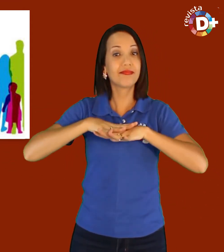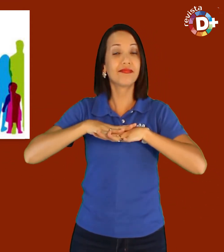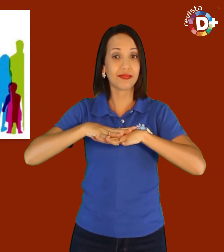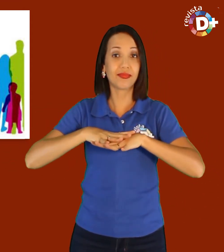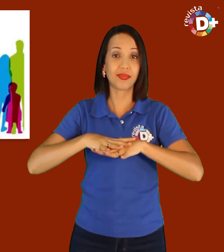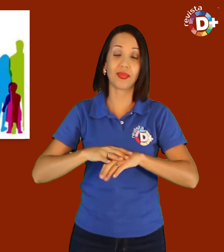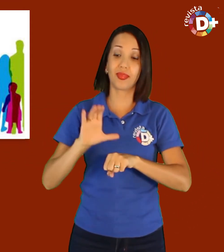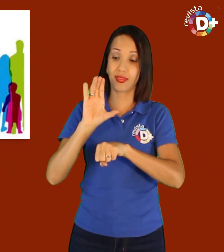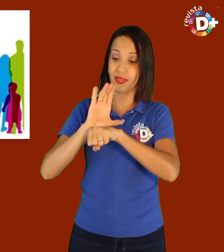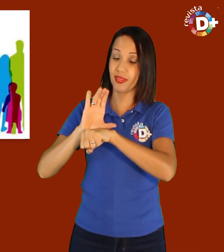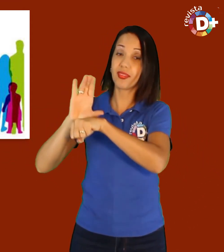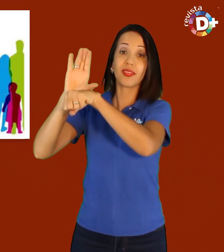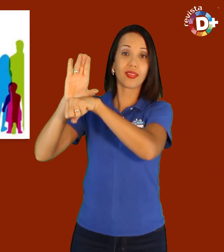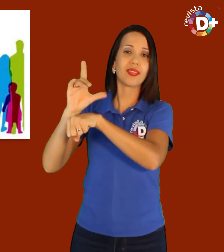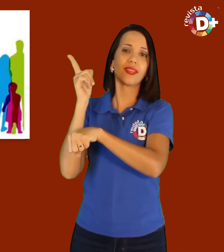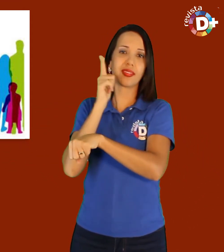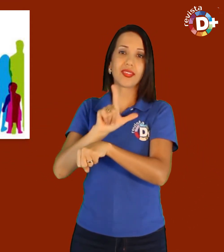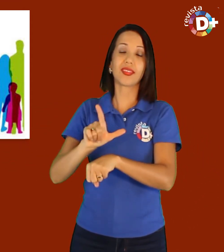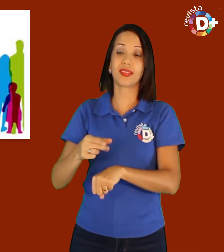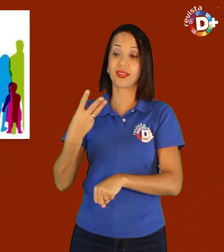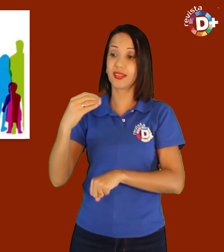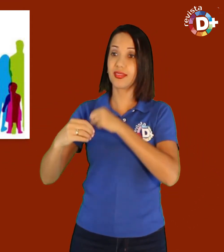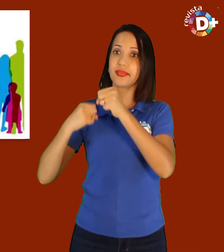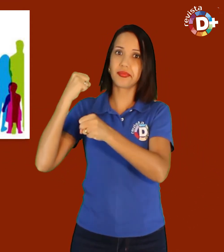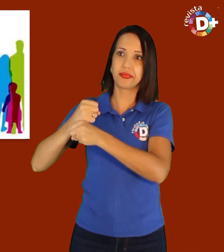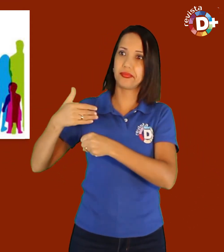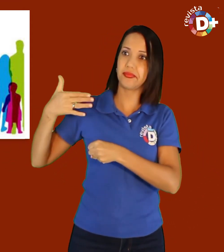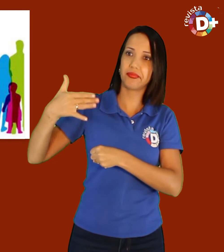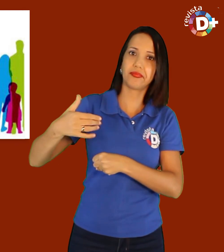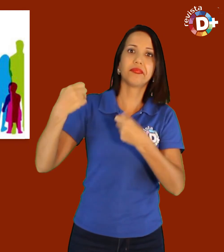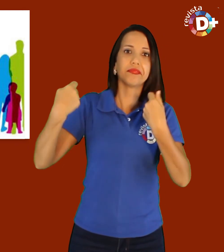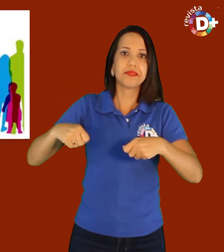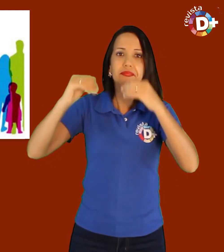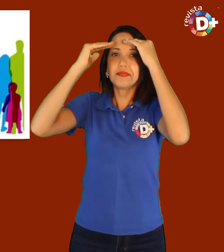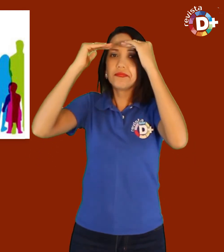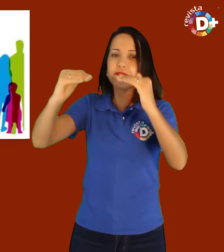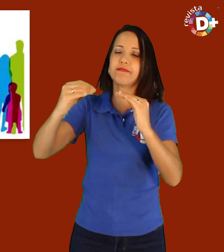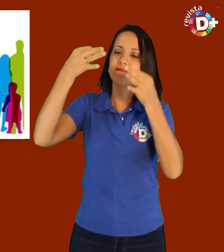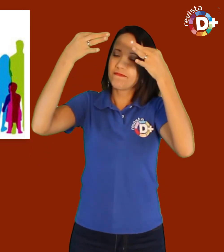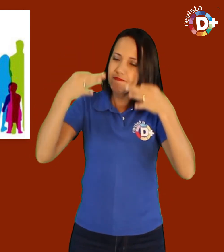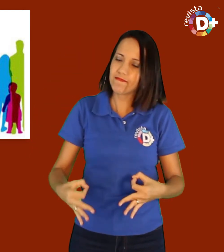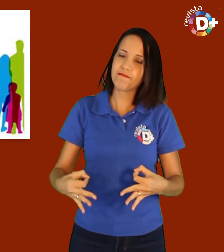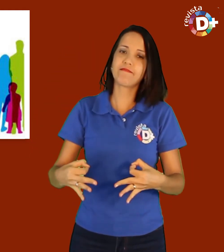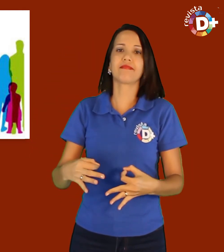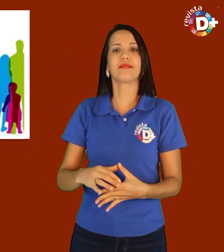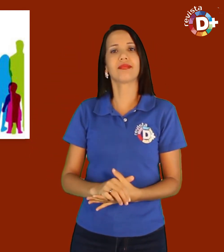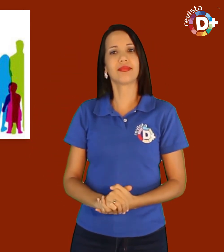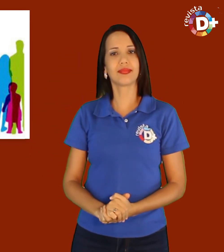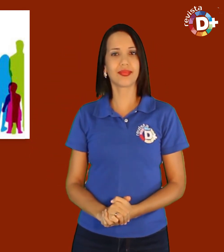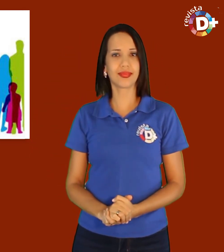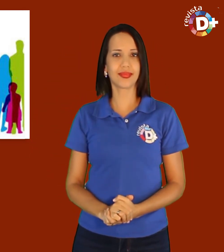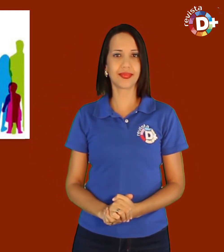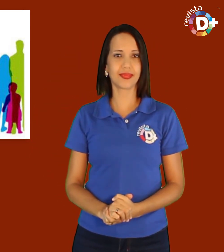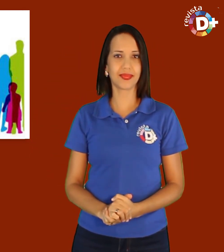desenvolvidos no mercado, para que a Constituição, que tem 30 anos, seja cumprida na íntegra.